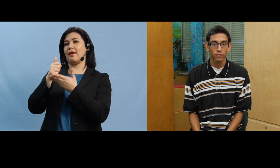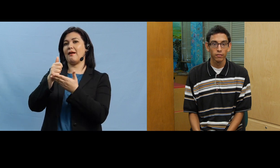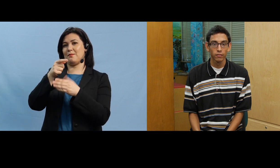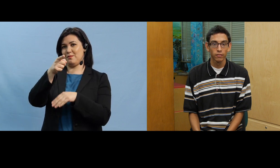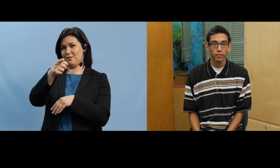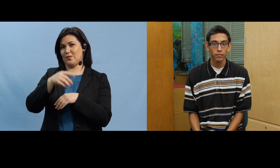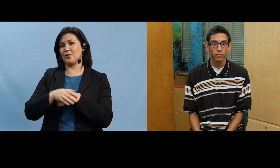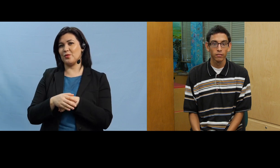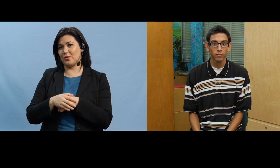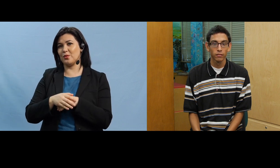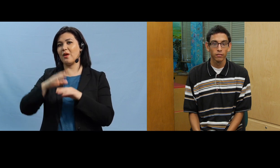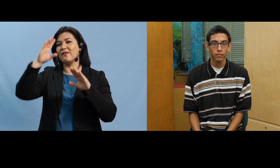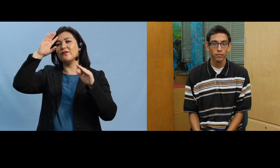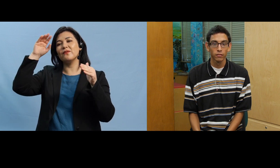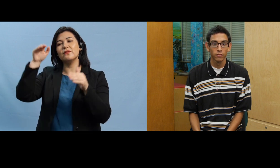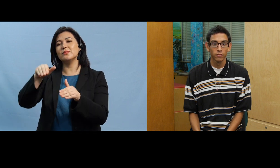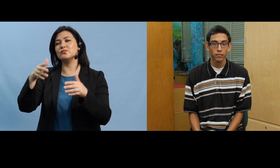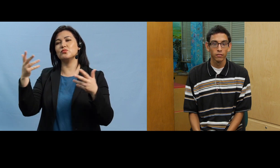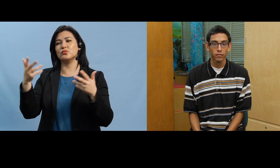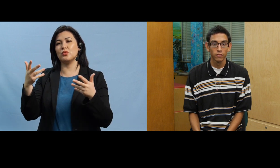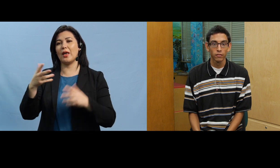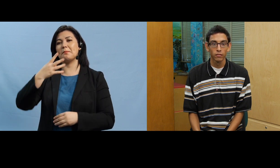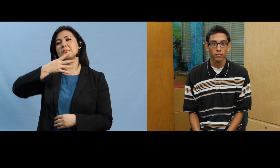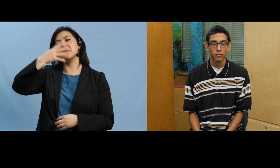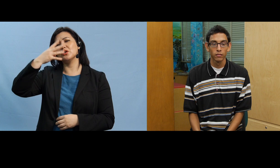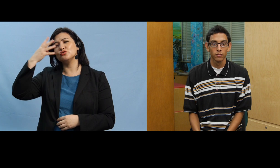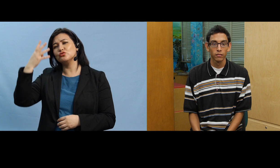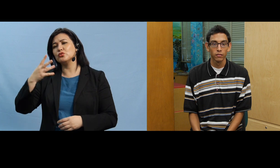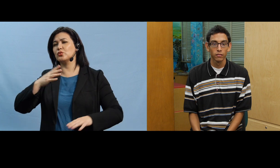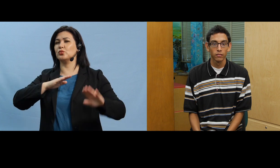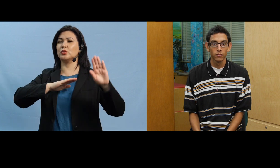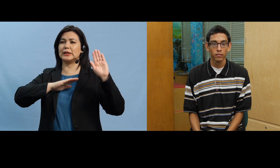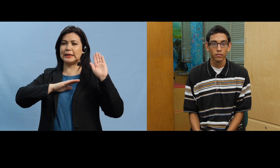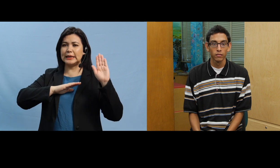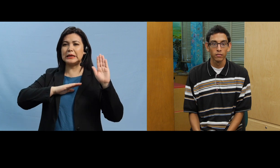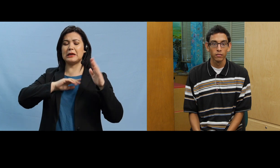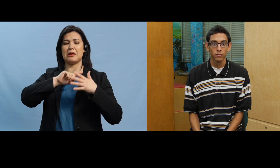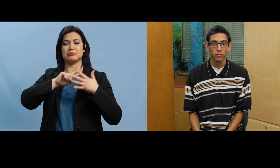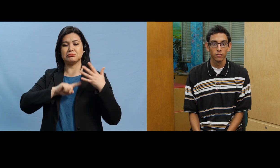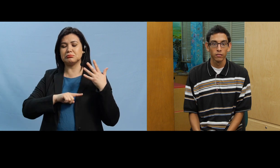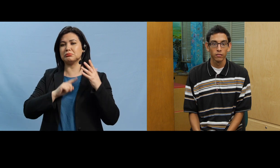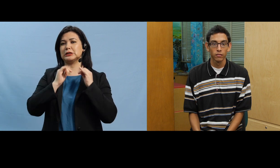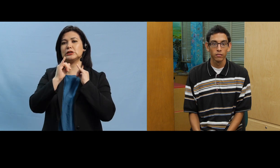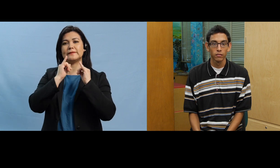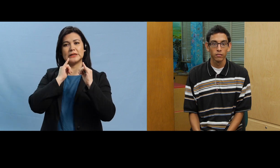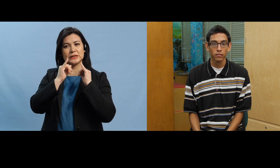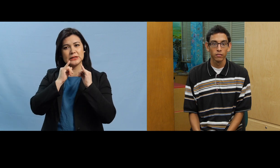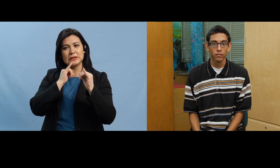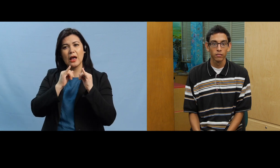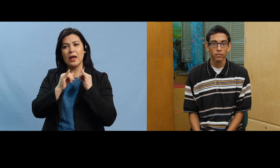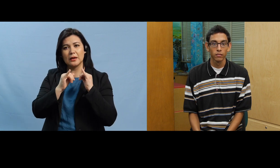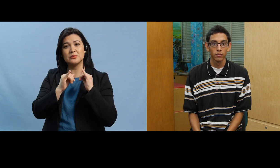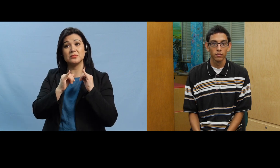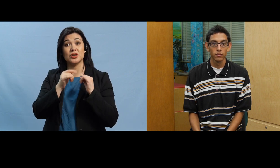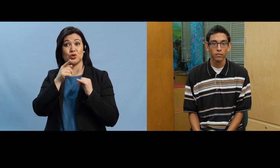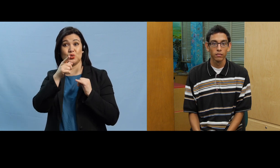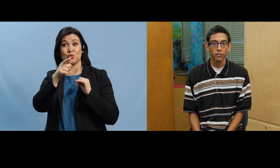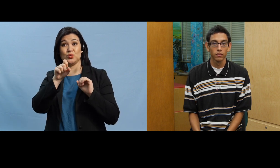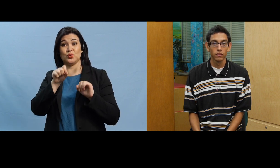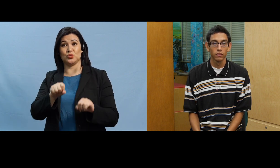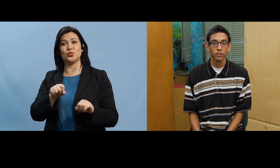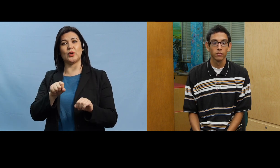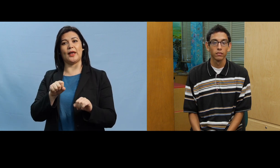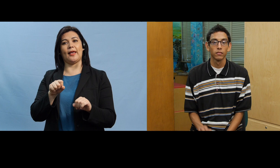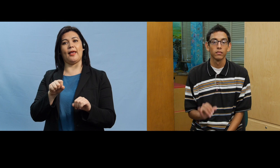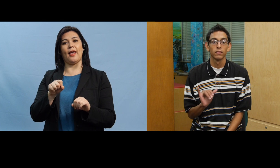enfocan en lo que tiene que ver con inmigración ciudadanía hacen entrevistas y así tú te puedes dar una